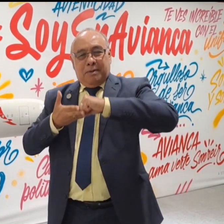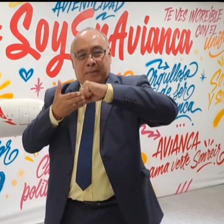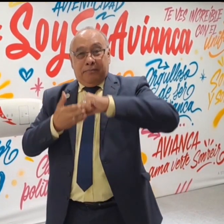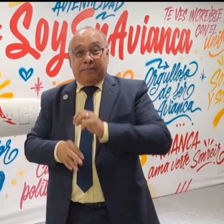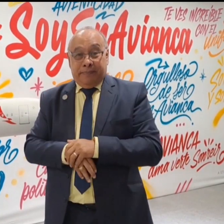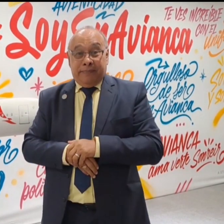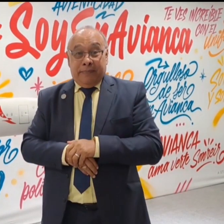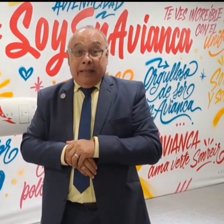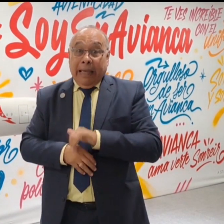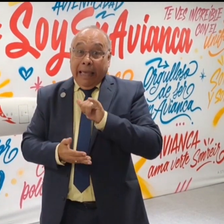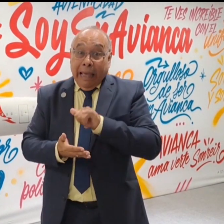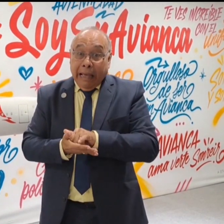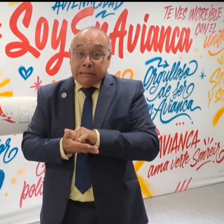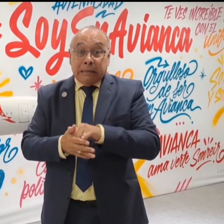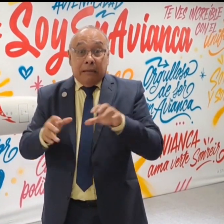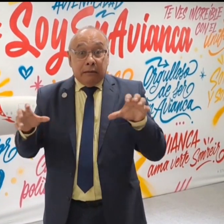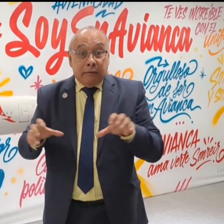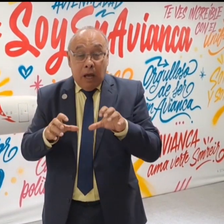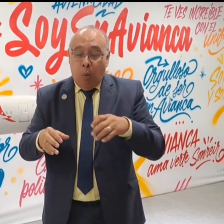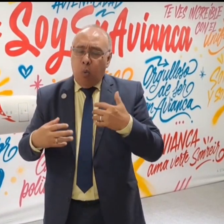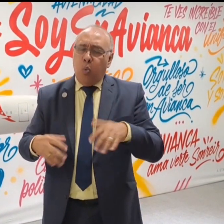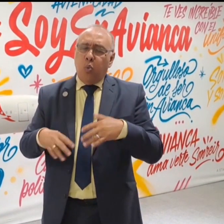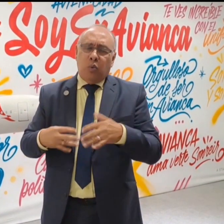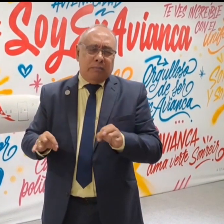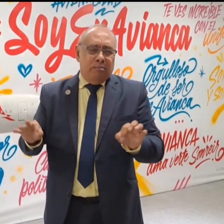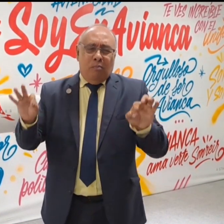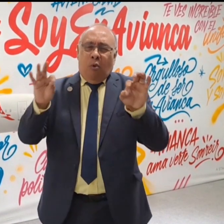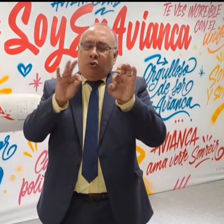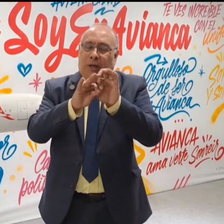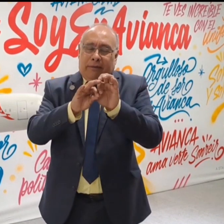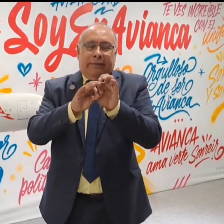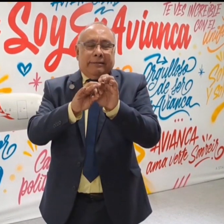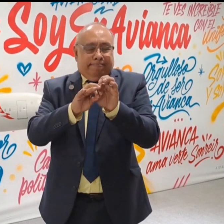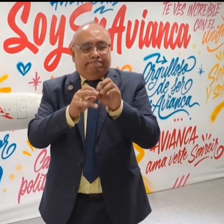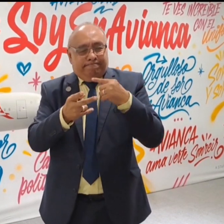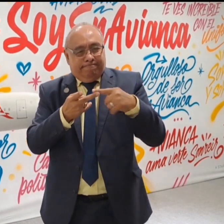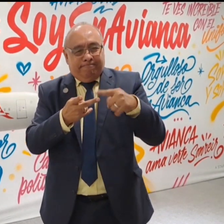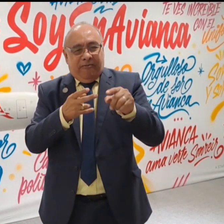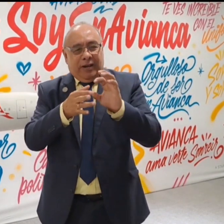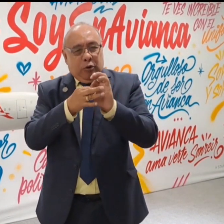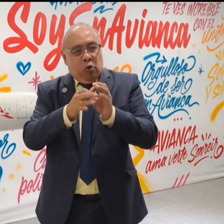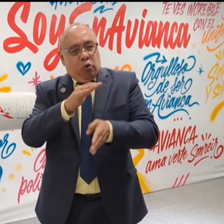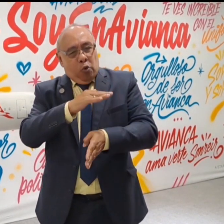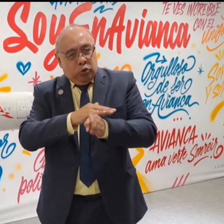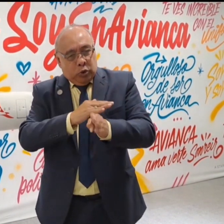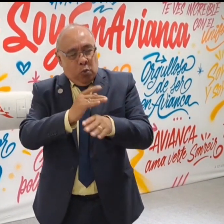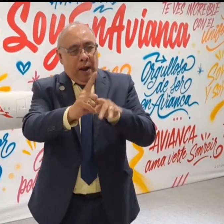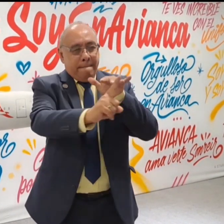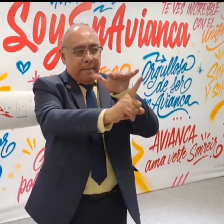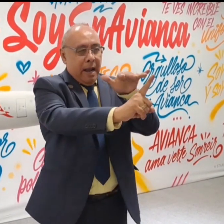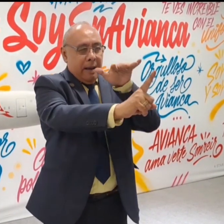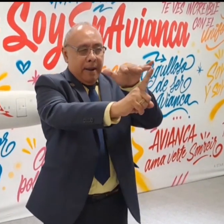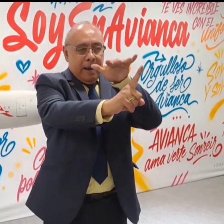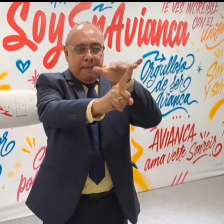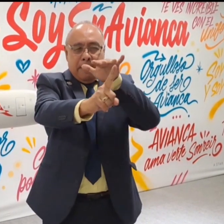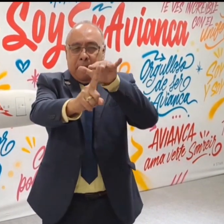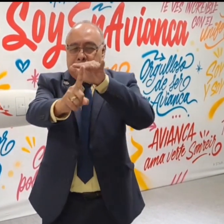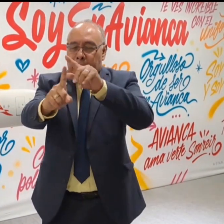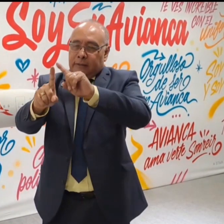Dicha actividad fue de suma importancia y FENASCOL continúa haciendo incidencia con entidades privadas y públicas